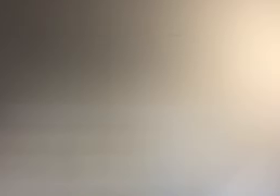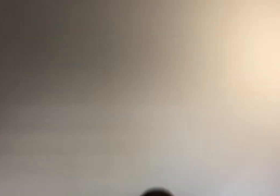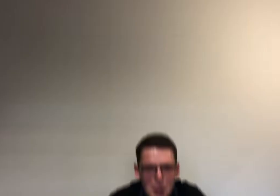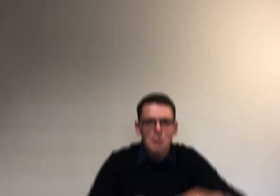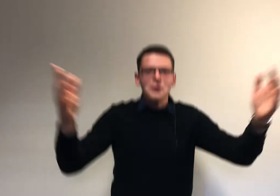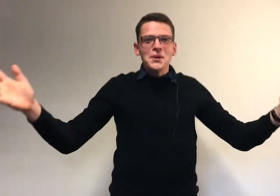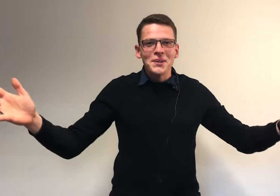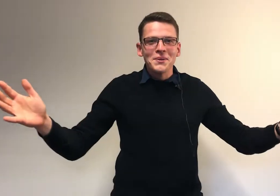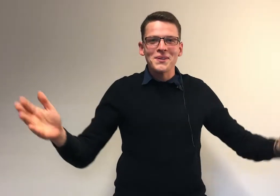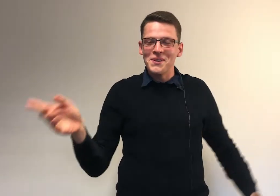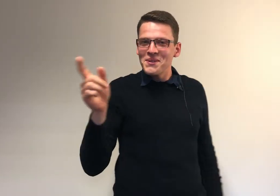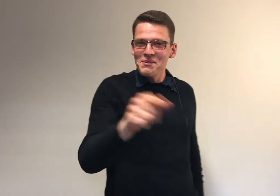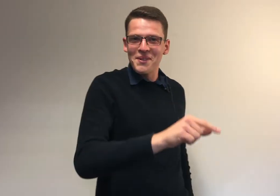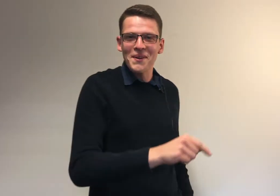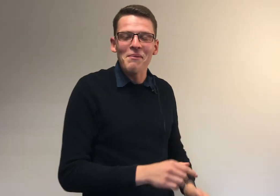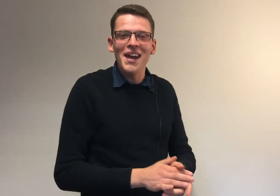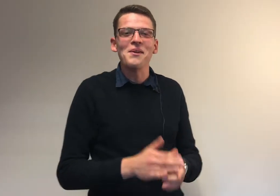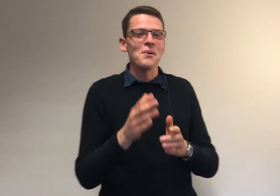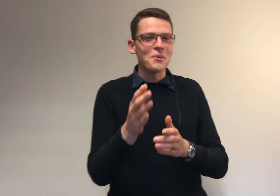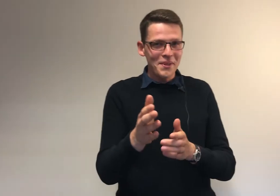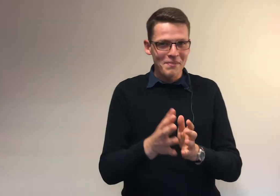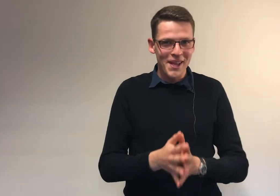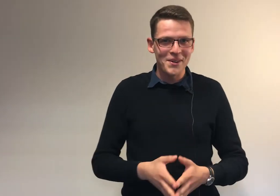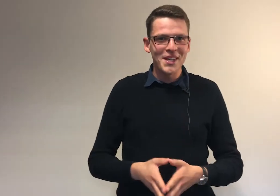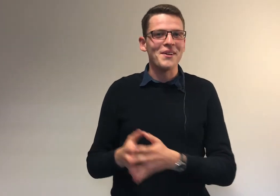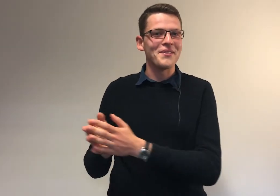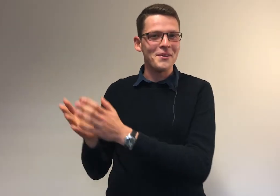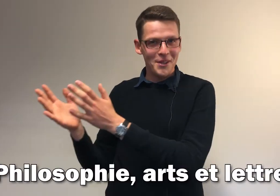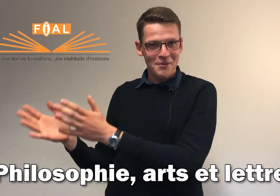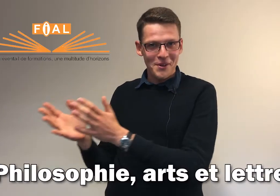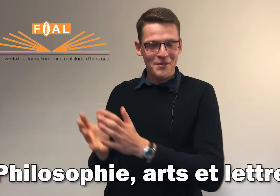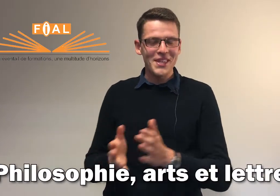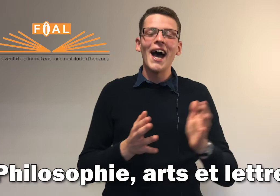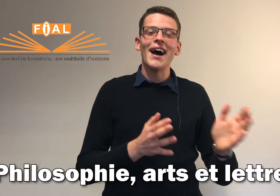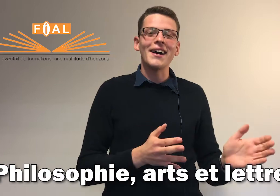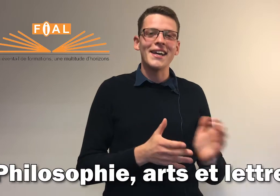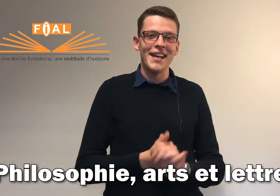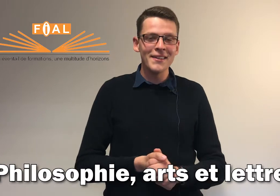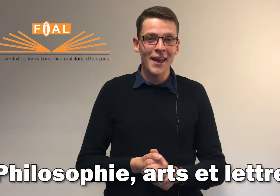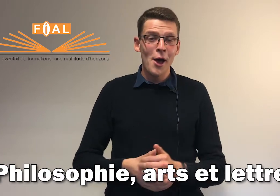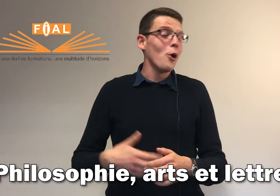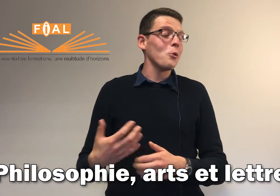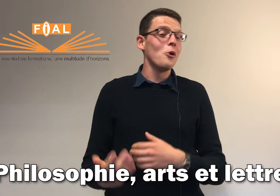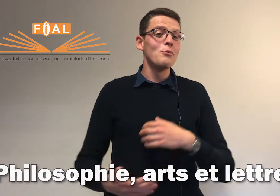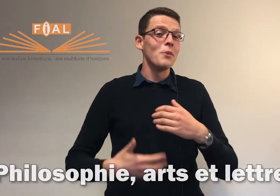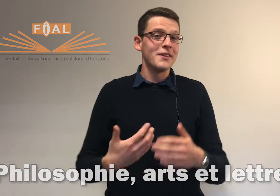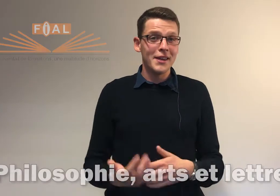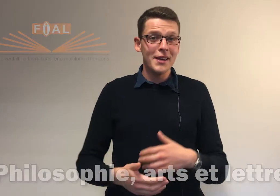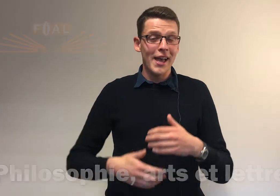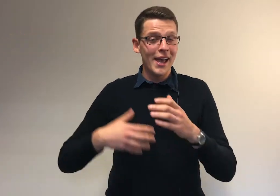Bonjour à tous, je suis Vincent Gabriel, le conseiller pédagogique de la faculté de philosophie, art et lettres. En gros, mon métier est